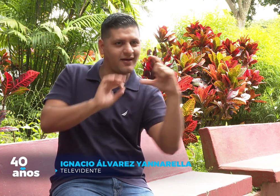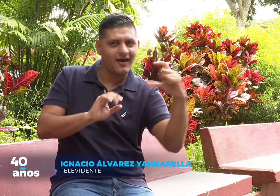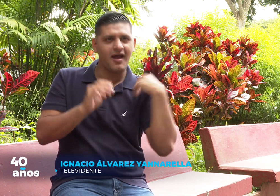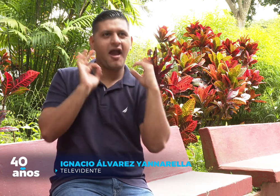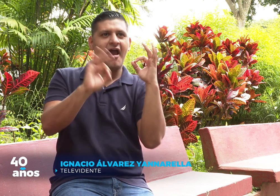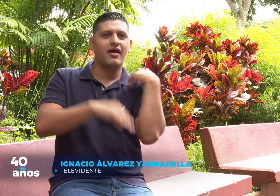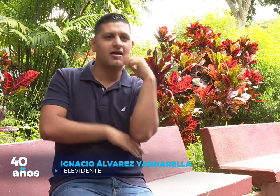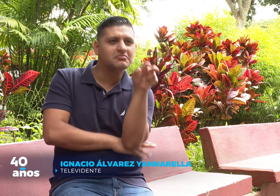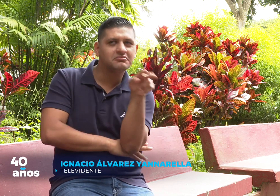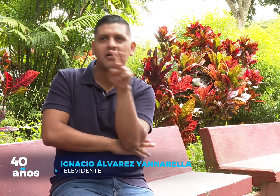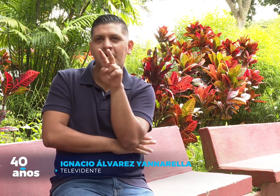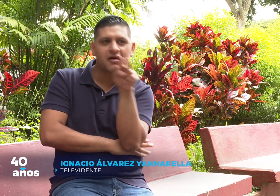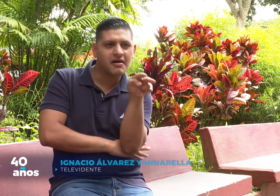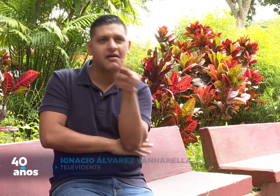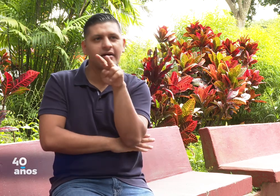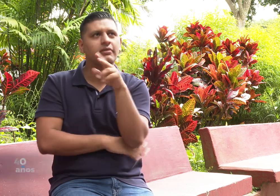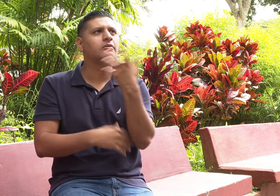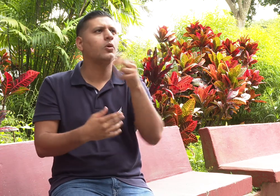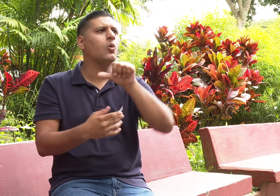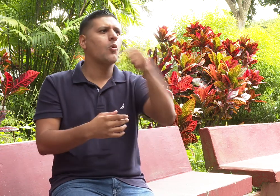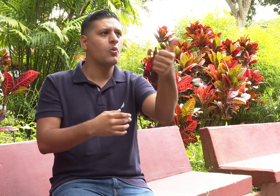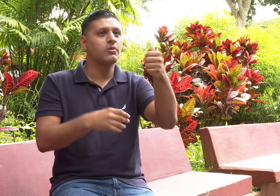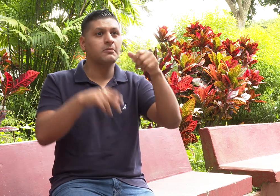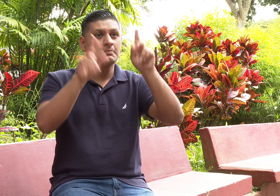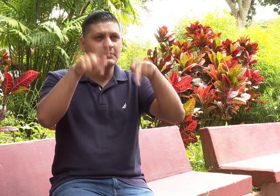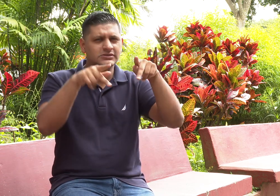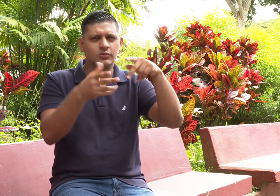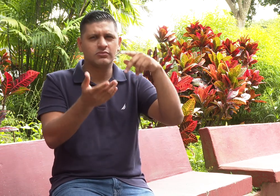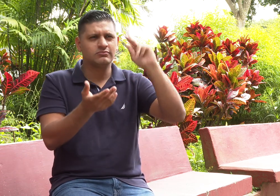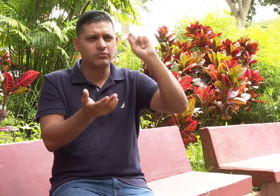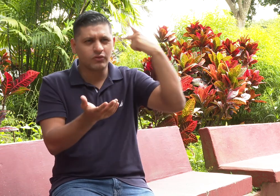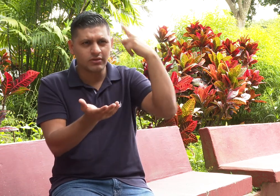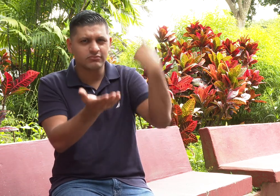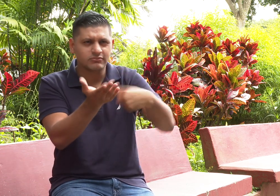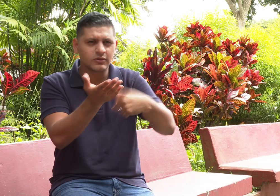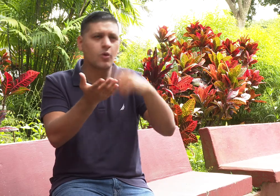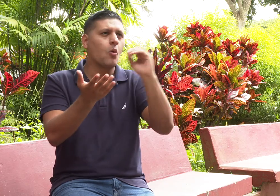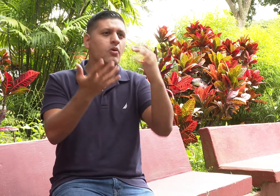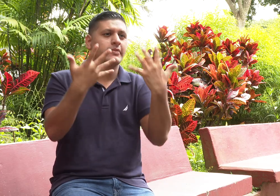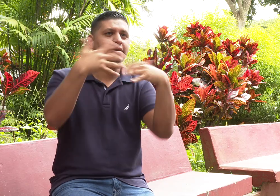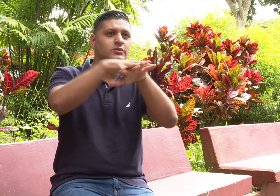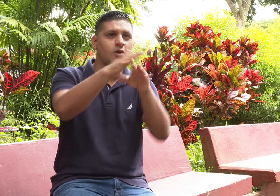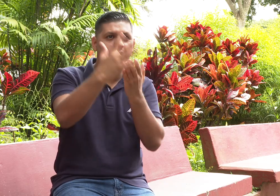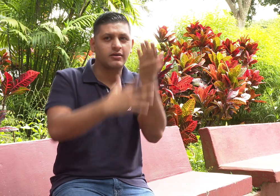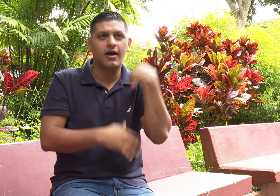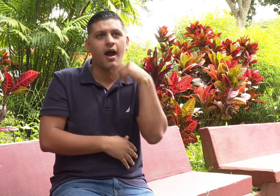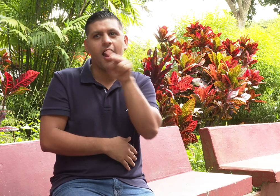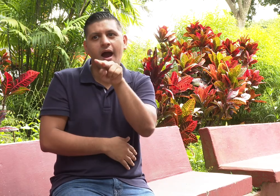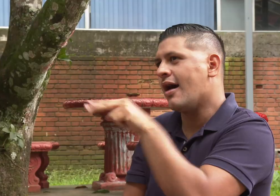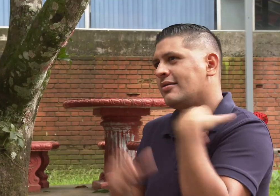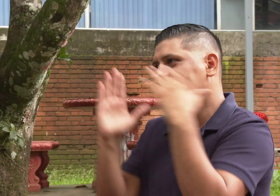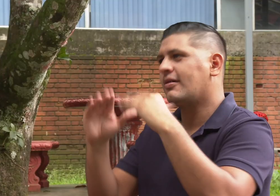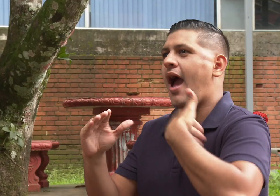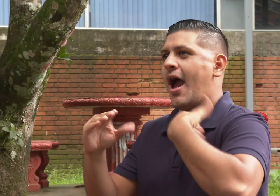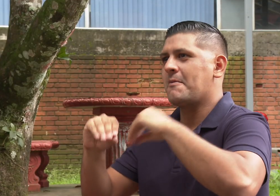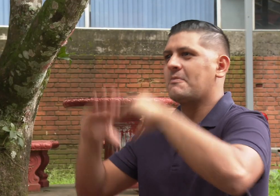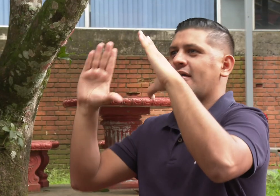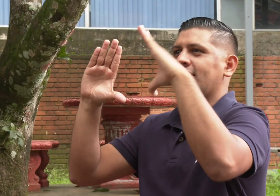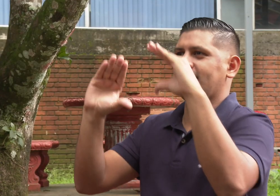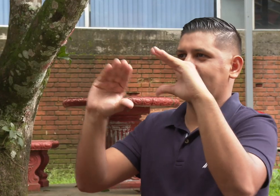puedo observar y hacer una relación entre la imagen y la interpretación. Algunos son de política, sobre inclusión, y no importa el